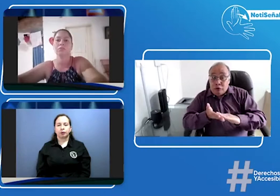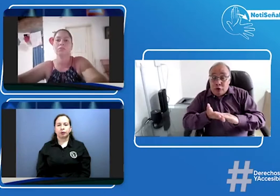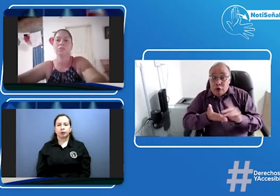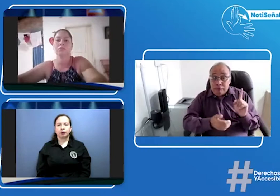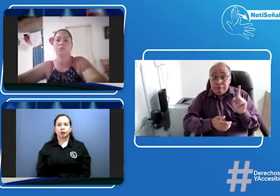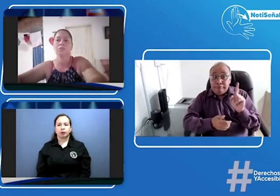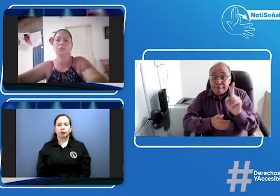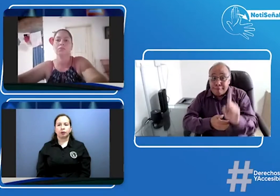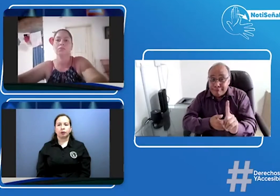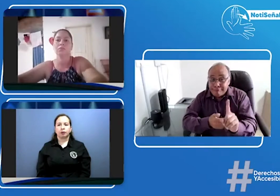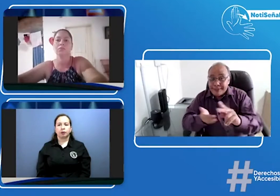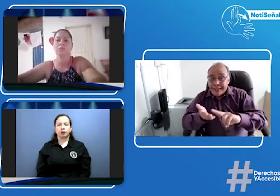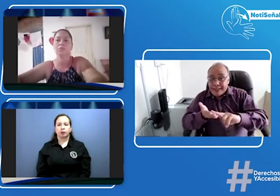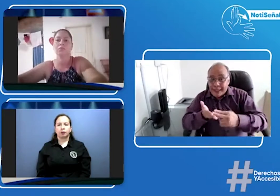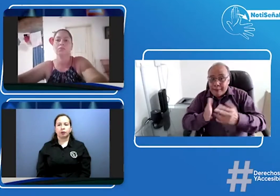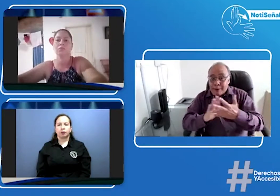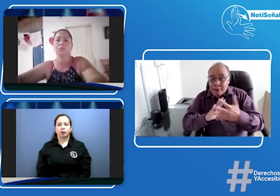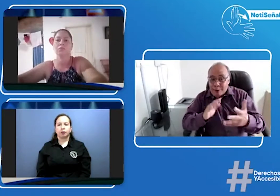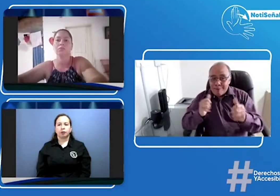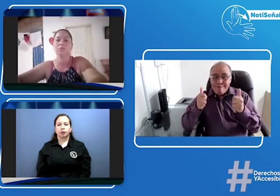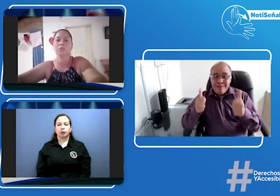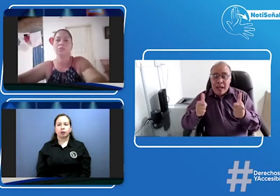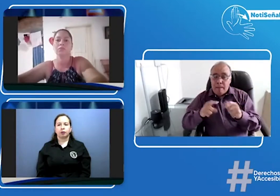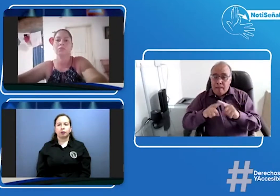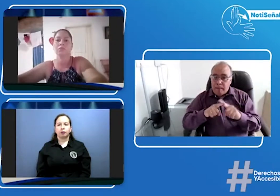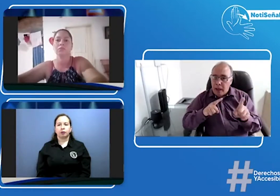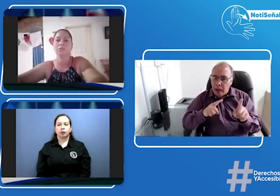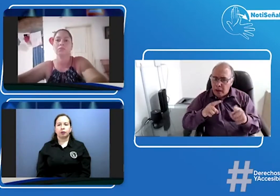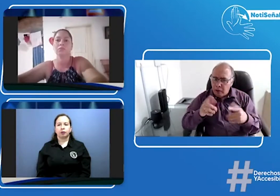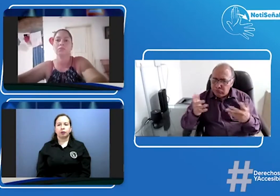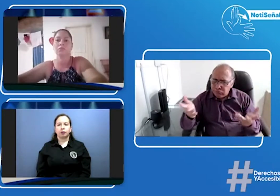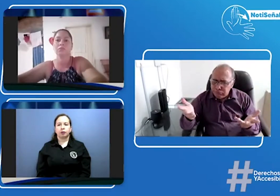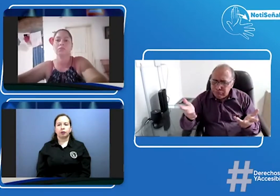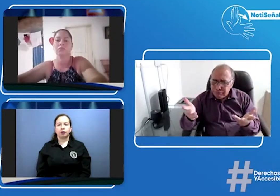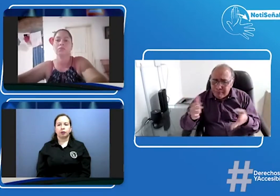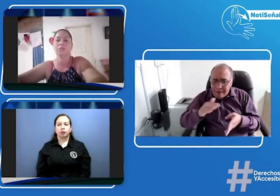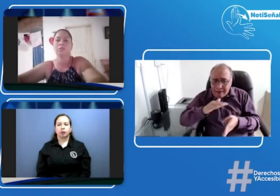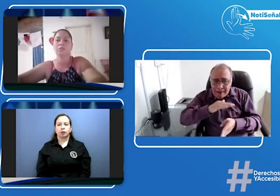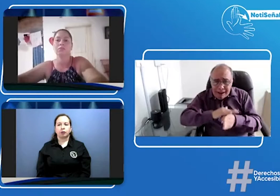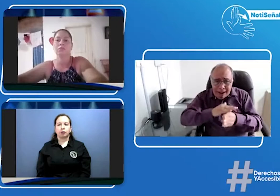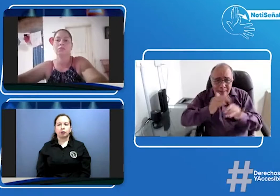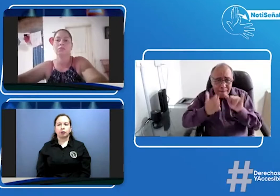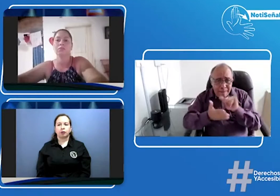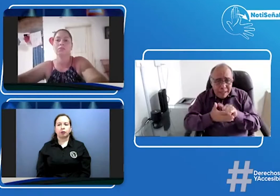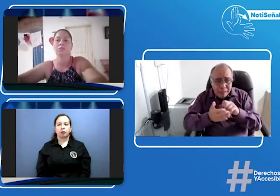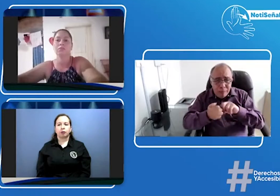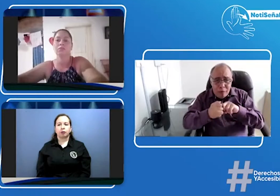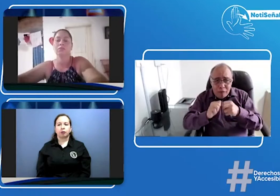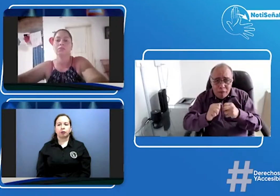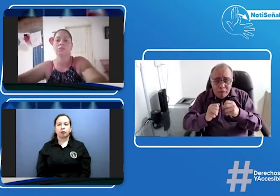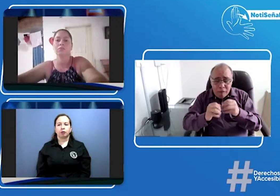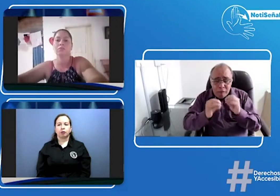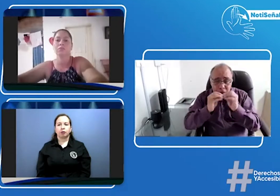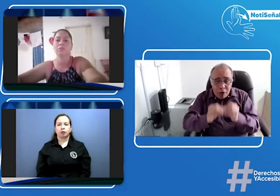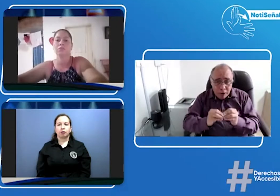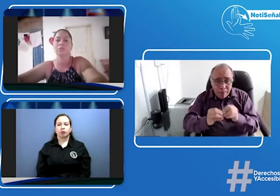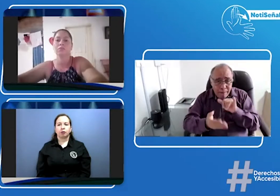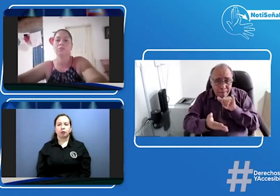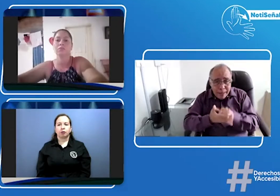esta situación con los niños y es que es el tema también de que si decimos bueno un intérprete y un modelo bueno bien pero